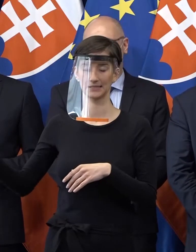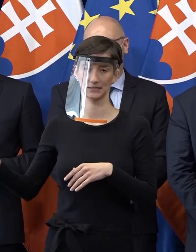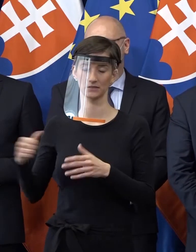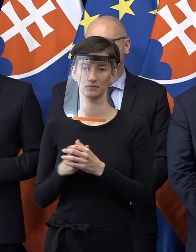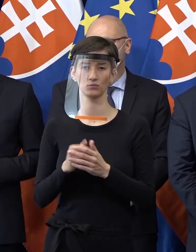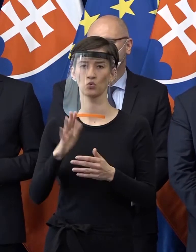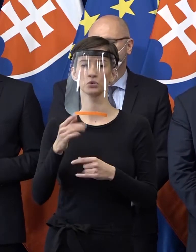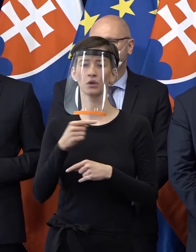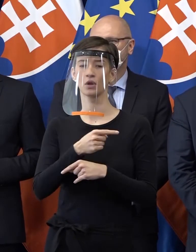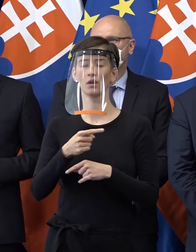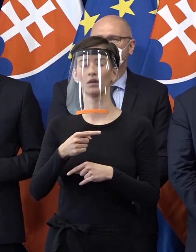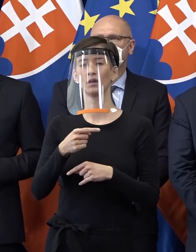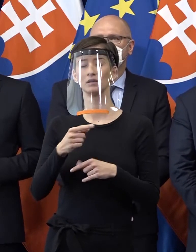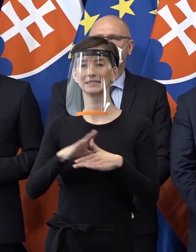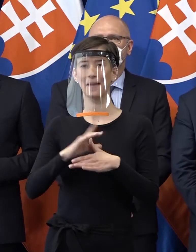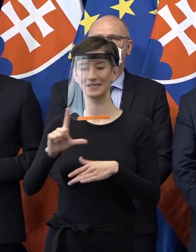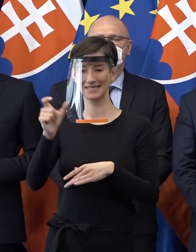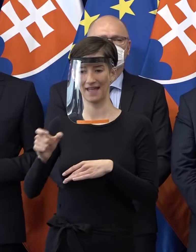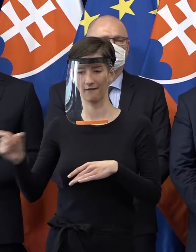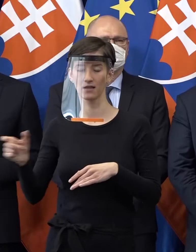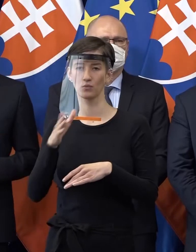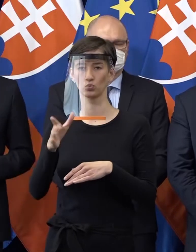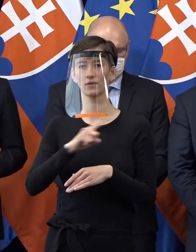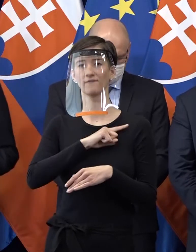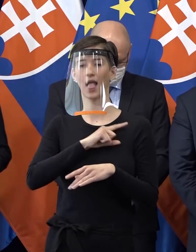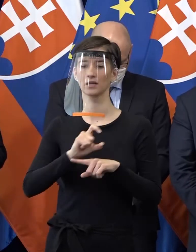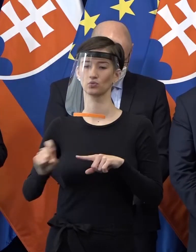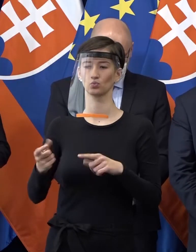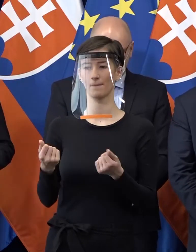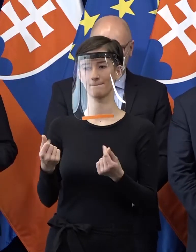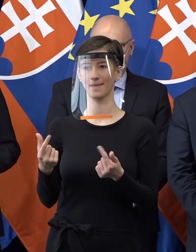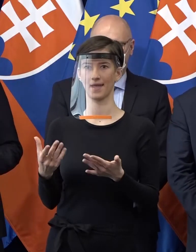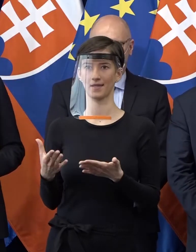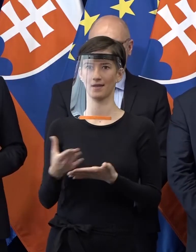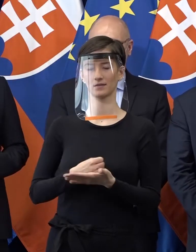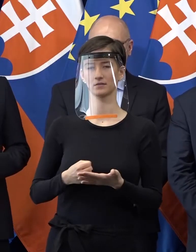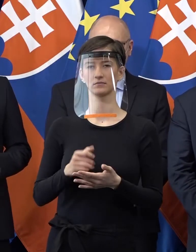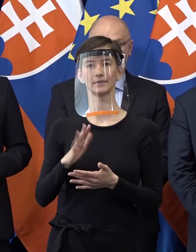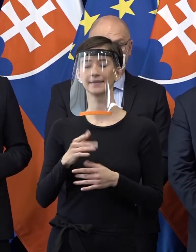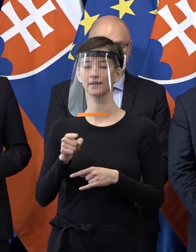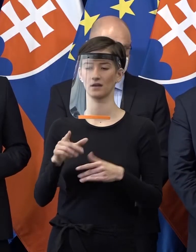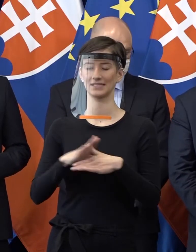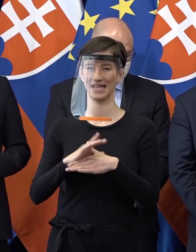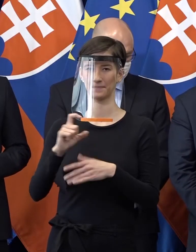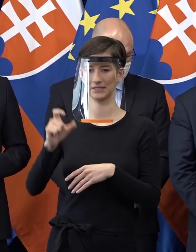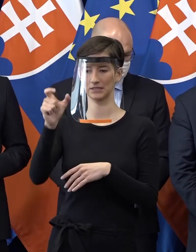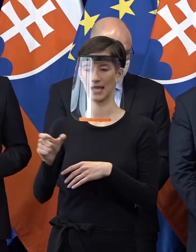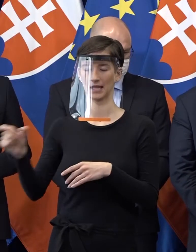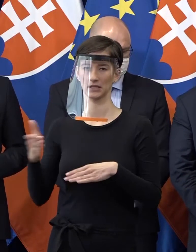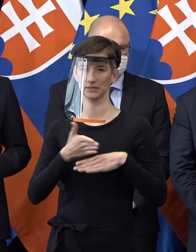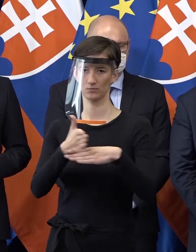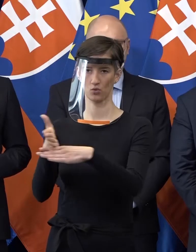si to dajú na svoje účty. Nie. To je o tom, že dávame ruku zamestnancom, aby nezostali bez práce. A chceme takýmto spôsobom vlastne